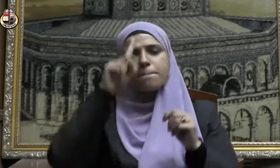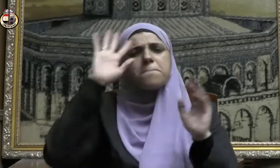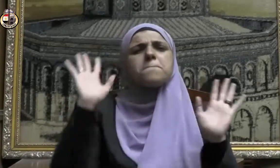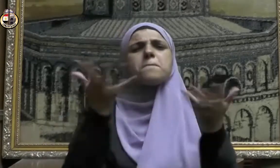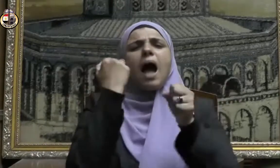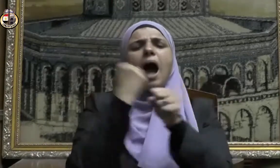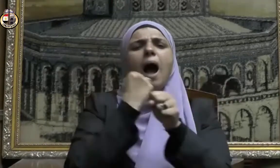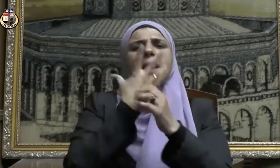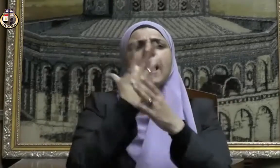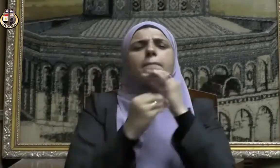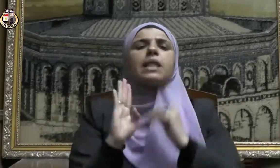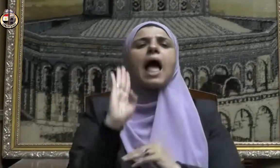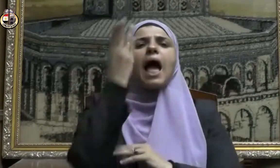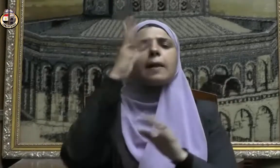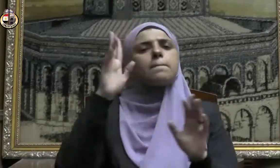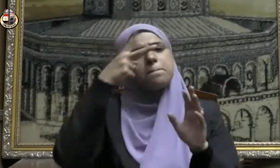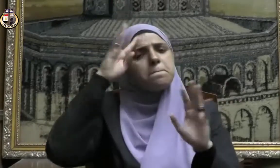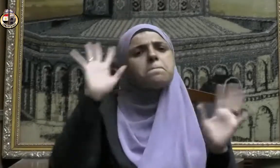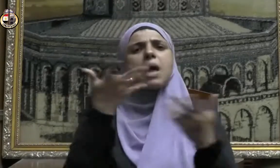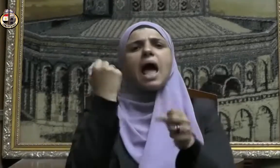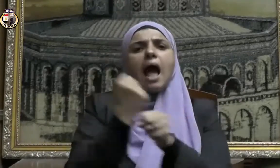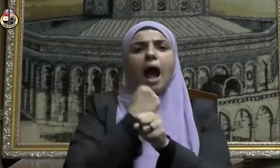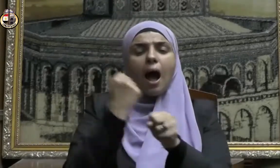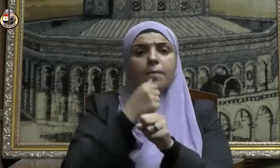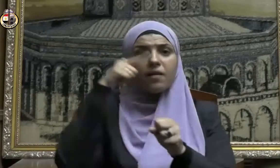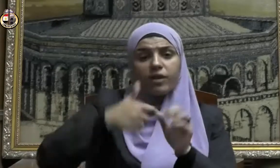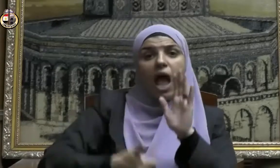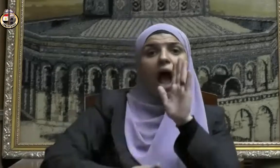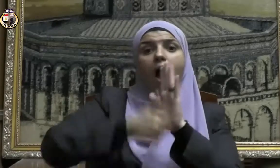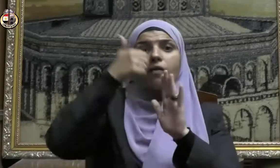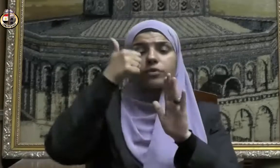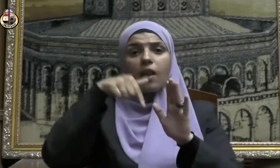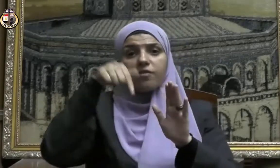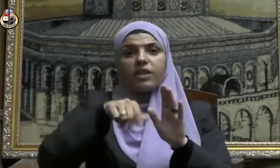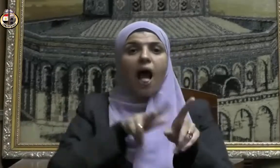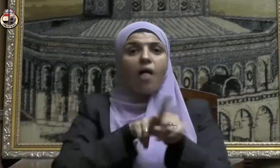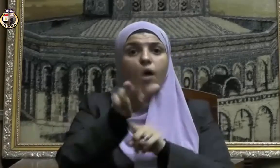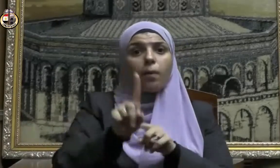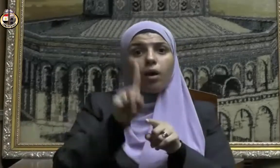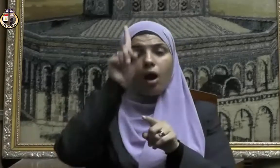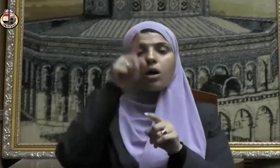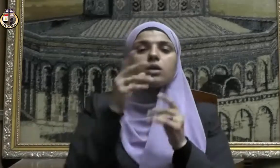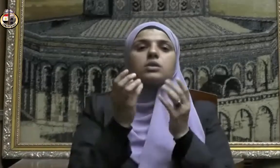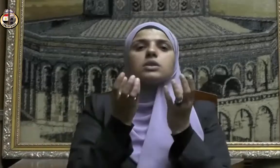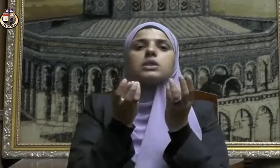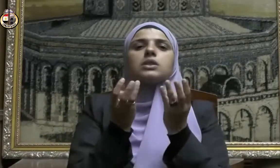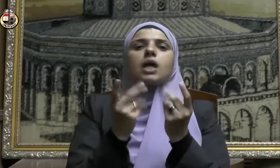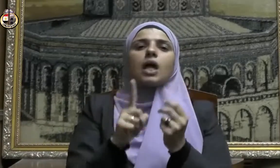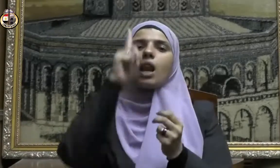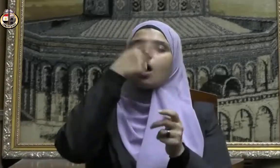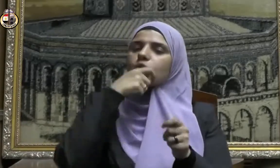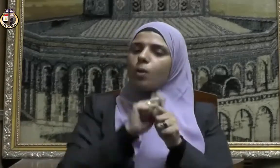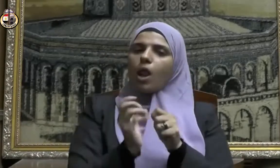عمل ابن آدم من عمل أنجى له من عذاب الله من ذكر الله عز وجل